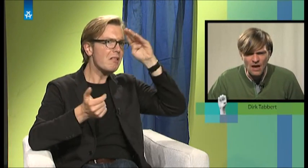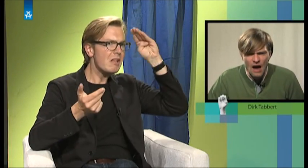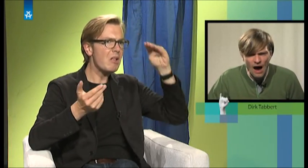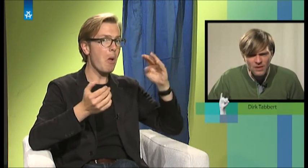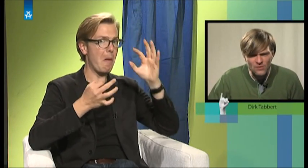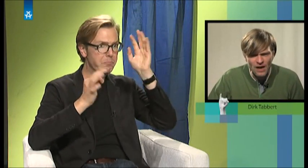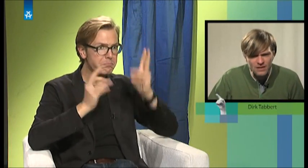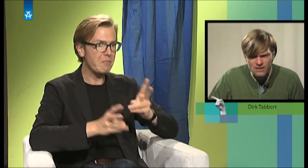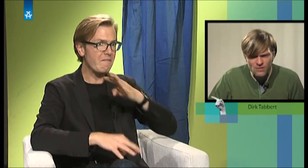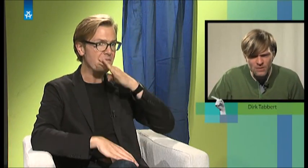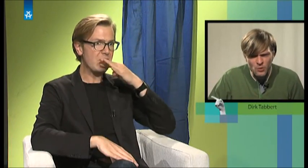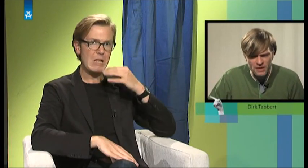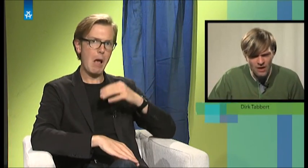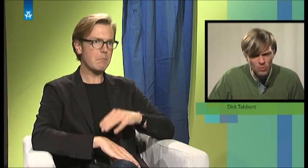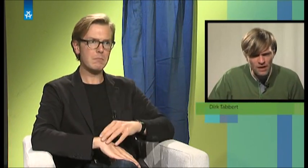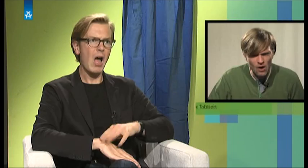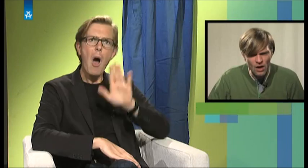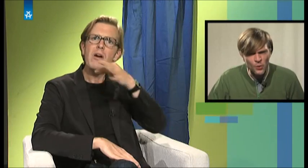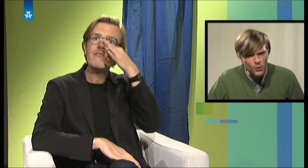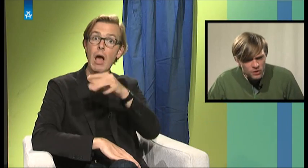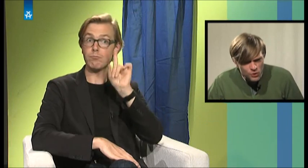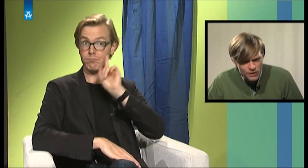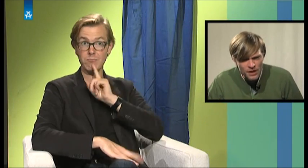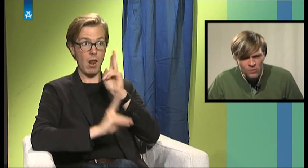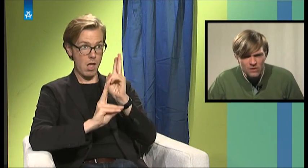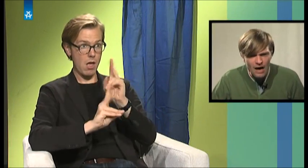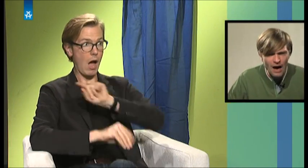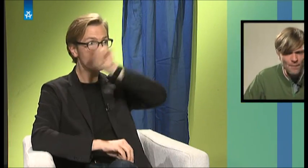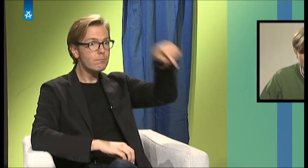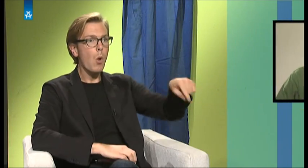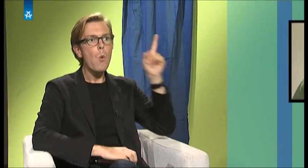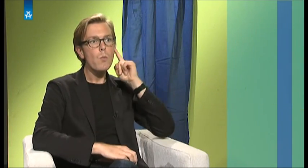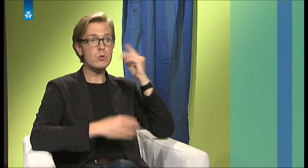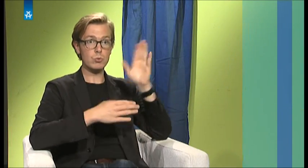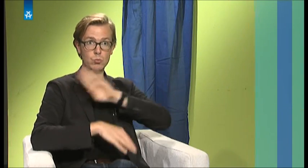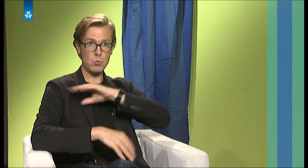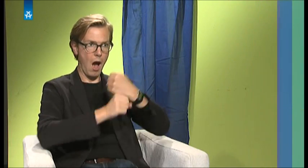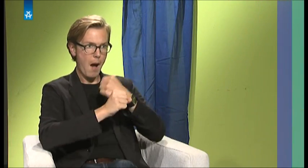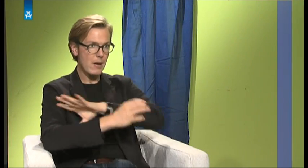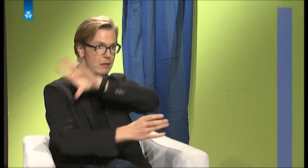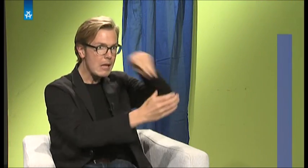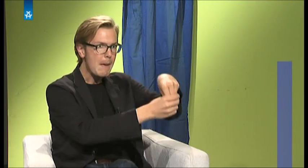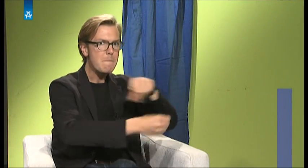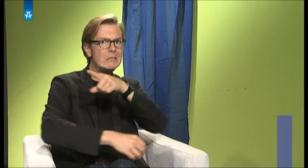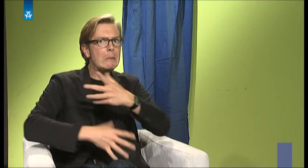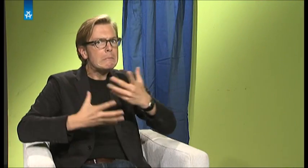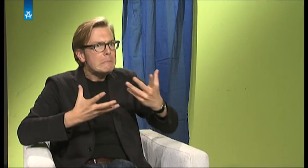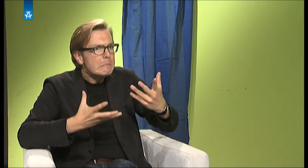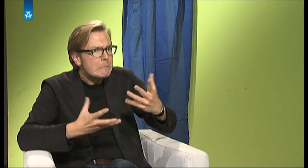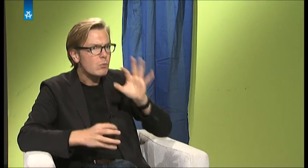habe ich gefragt, ist es vielleicht möglich, dass Taubelehrer auch an hörenden Schulen hier in den USA arbeiten können? Und da konnte er immer nur antworten mit, ja, das ist eine gute Frage, das weiß